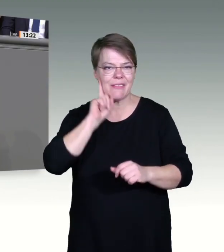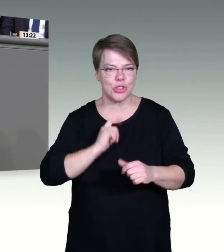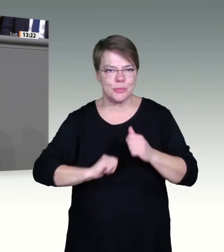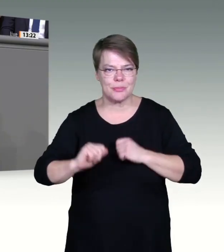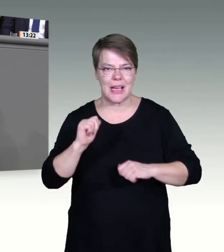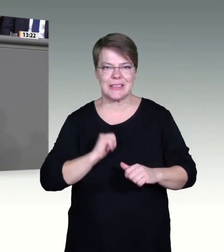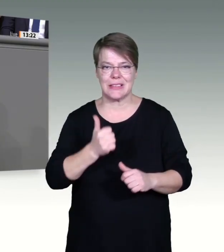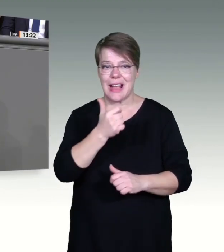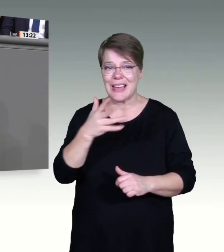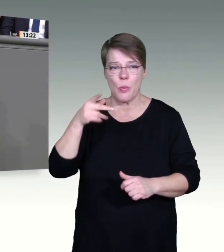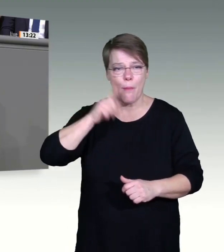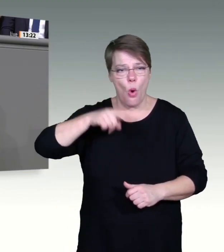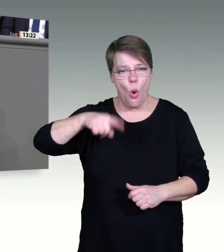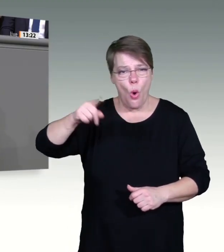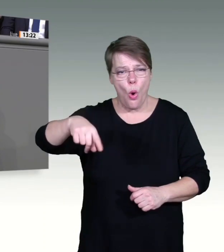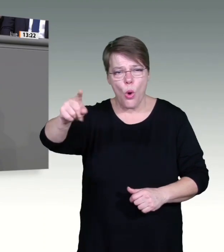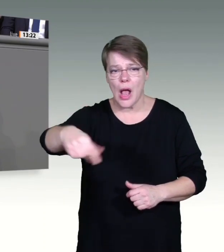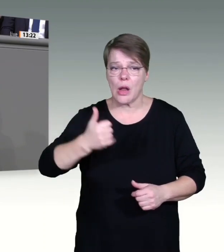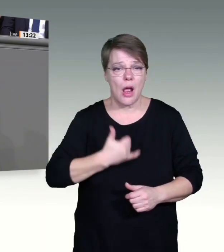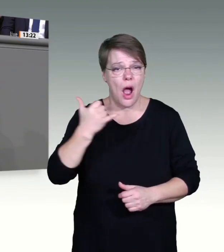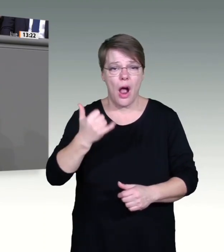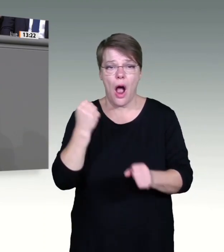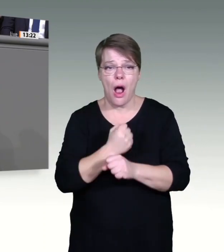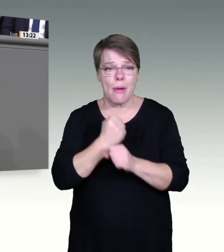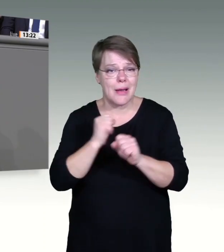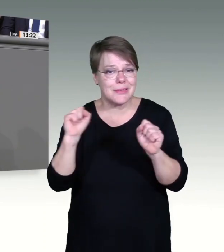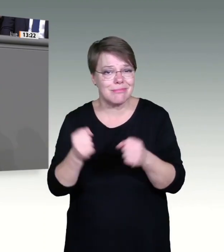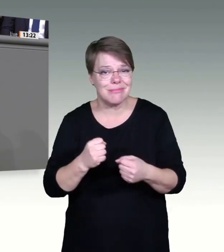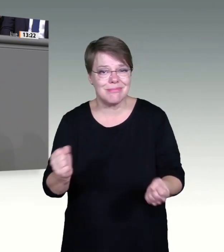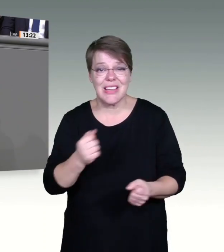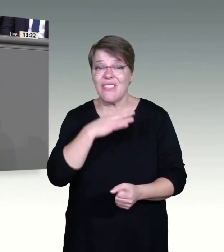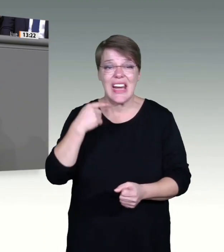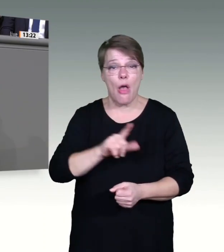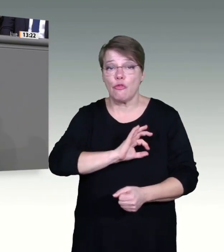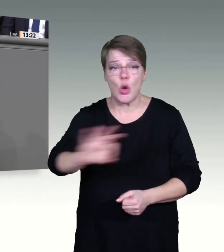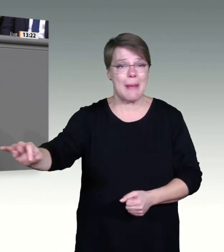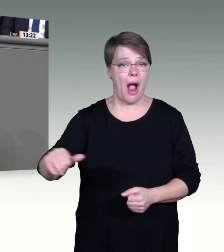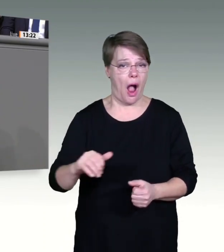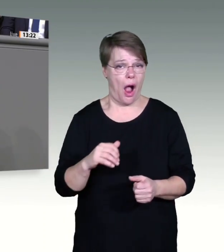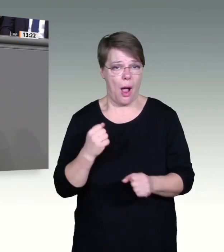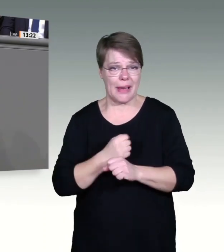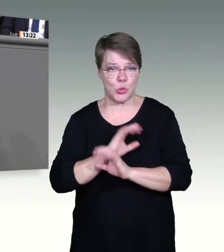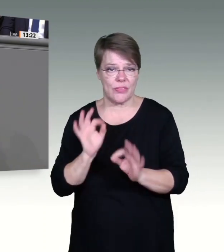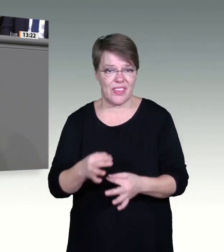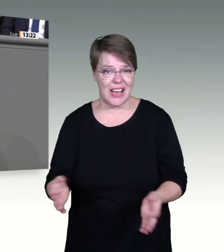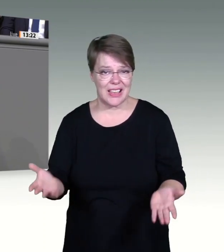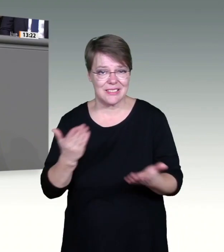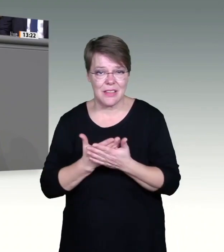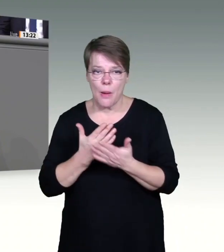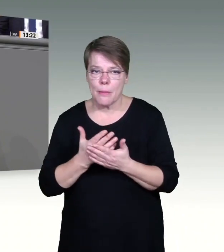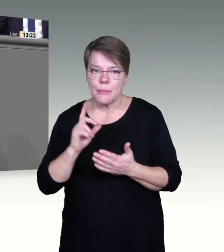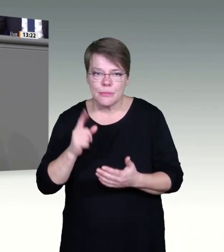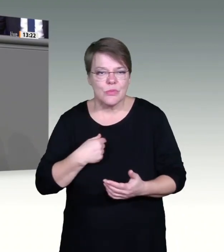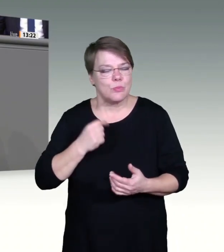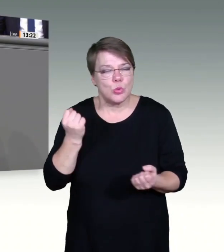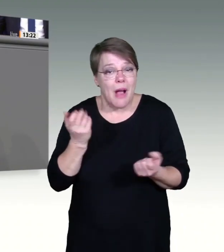bieten. Dafür haben wir das Infektionsschutzgesetz mit 3 G am Arbeitsplatz, eine Homeoffice-Pflicht, betrieblichen Hygieneplänen